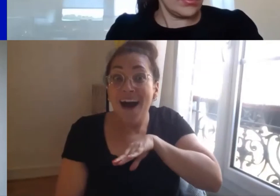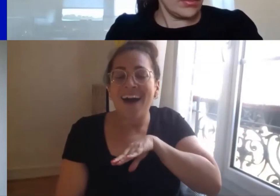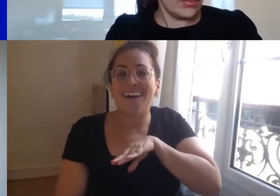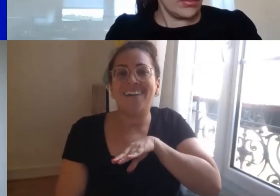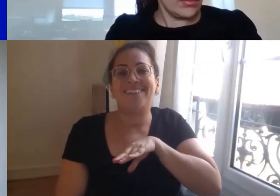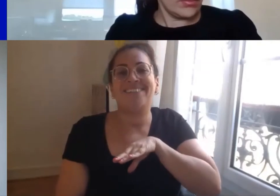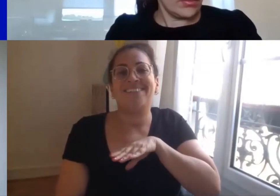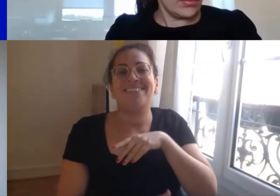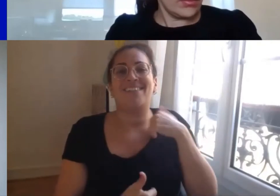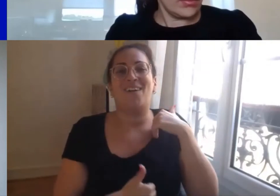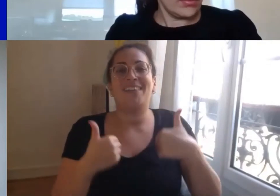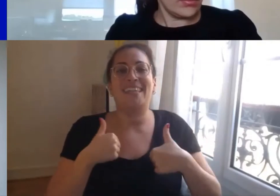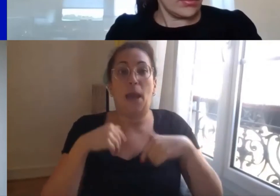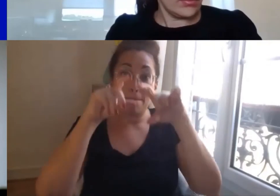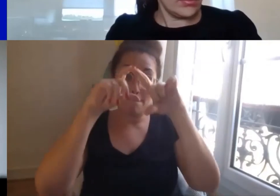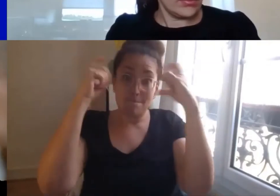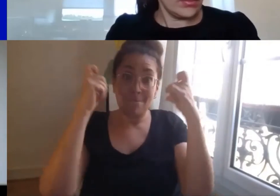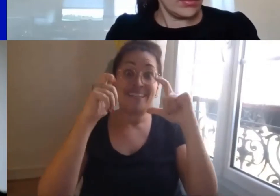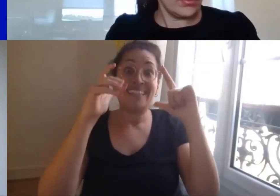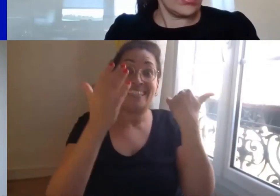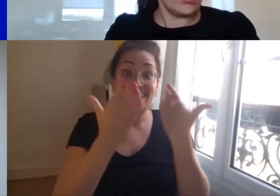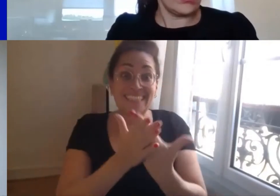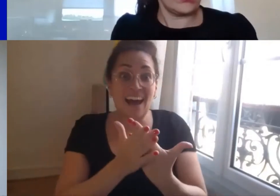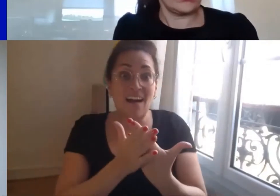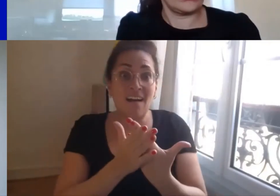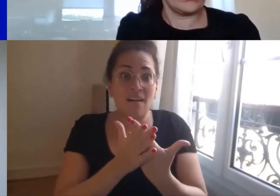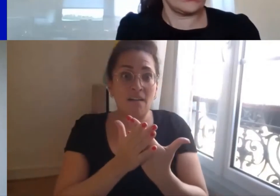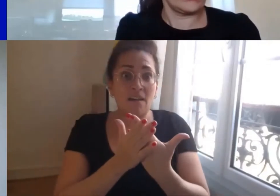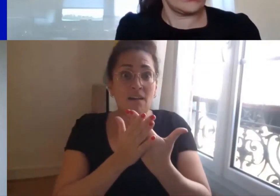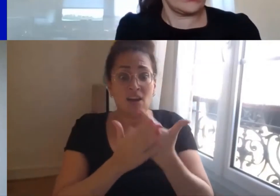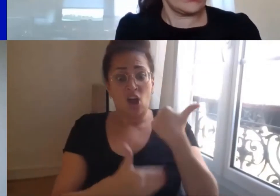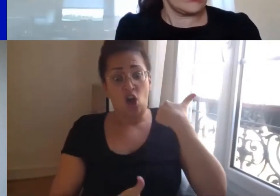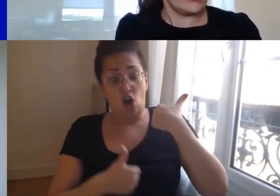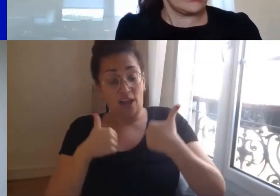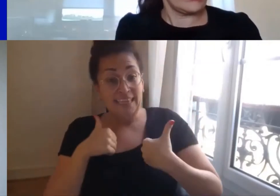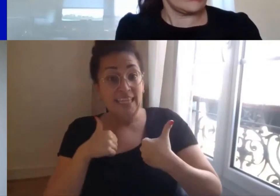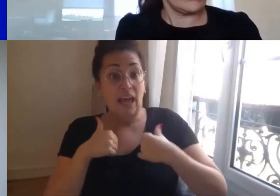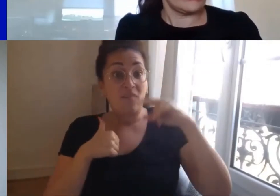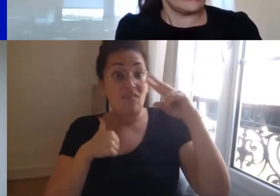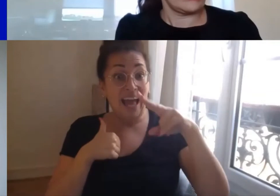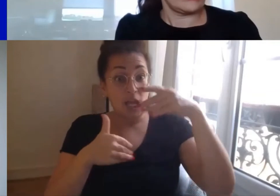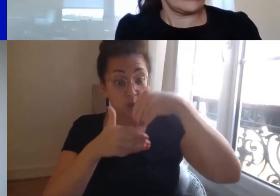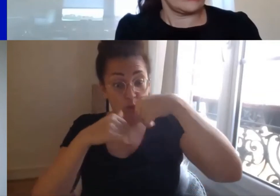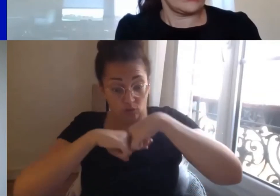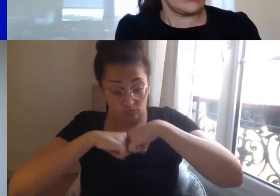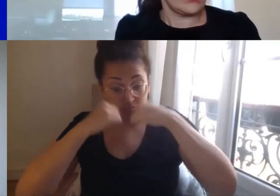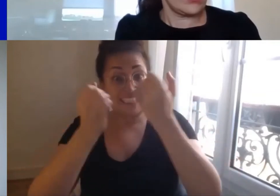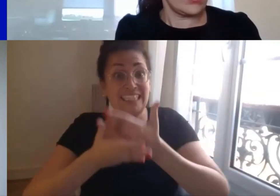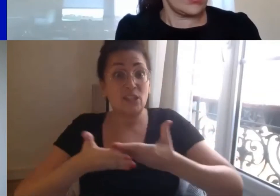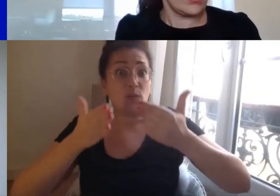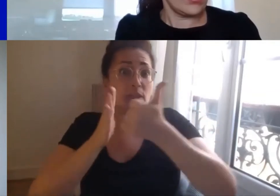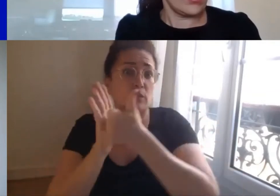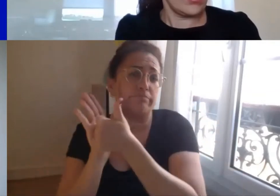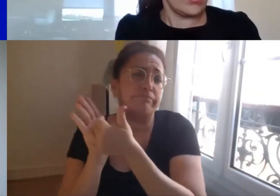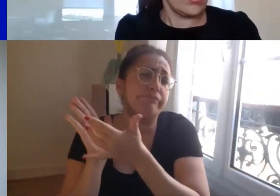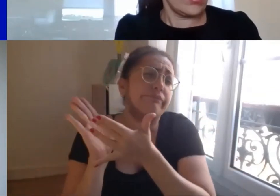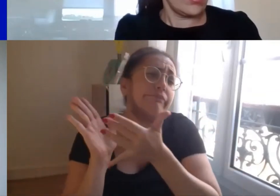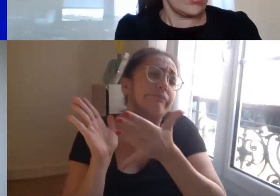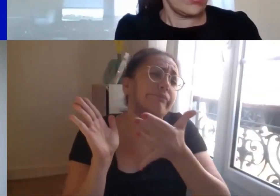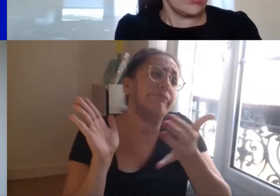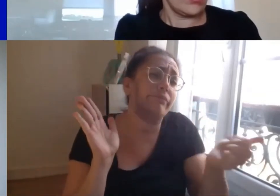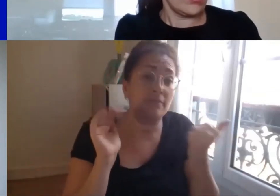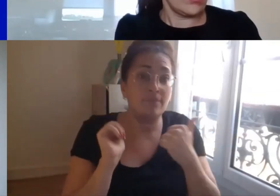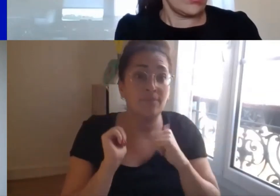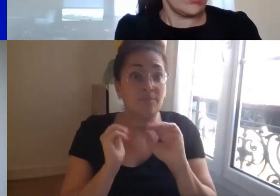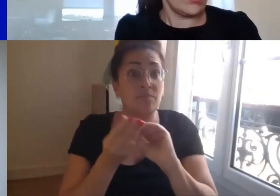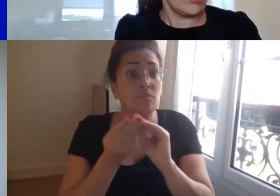des personnes handicapées c'est voir la diversité des situations c'est également poser tous ces problèmes toutes